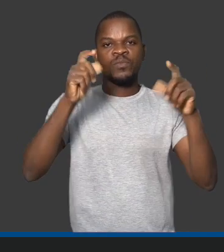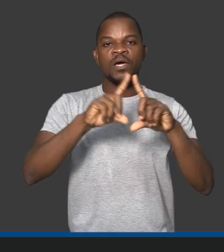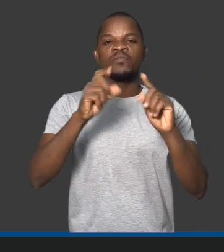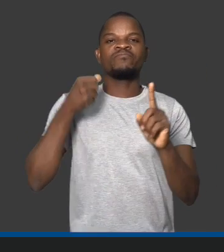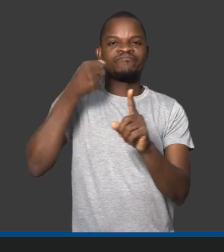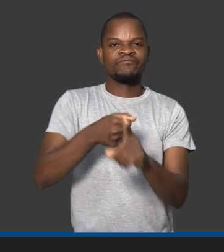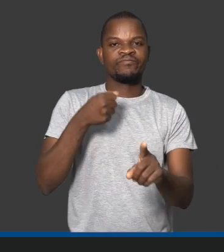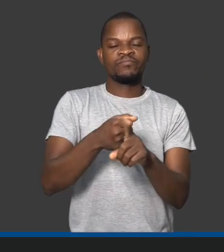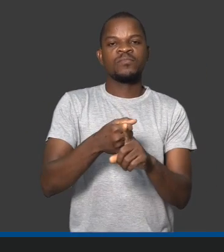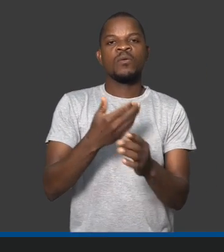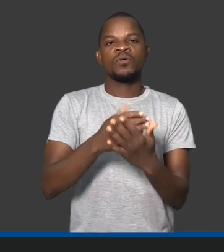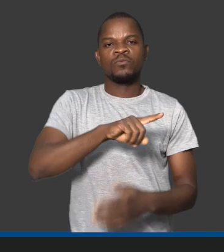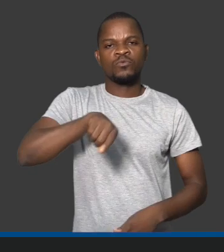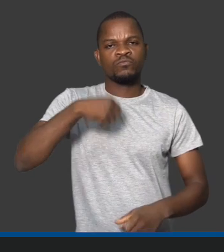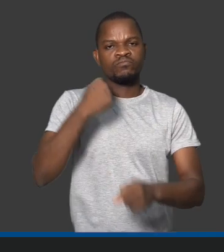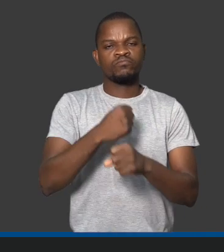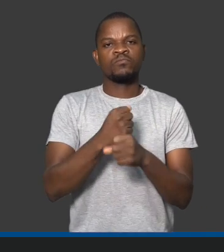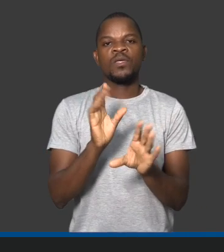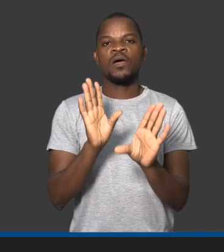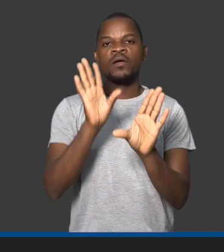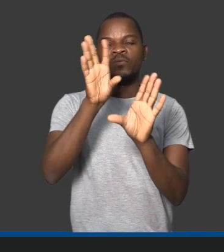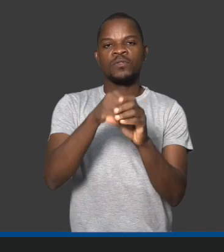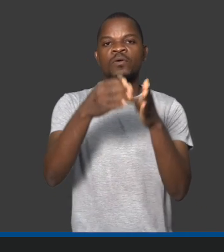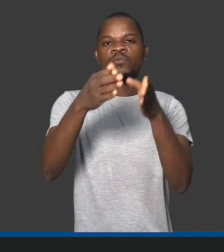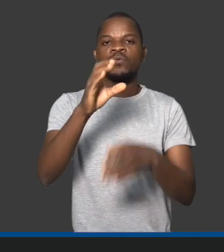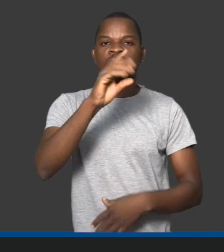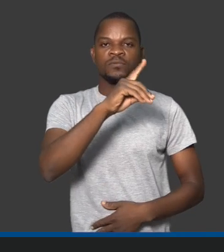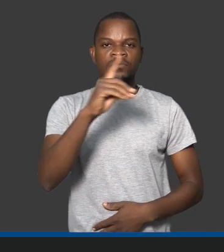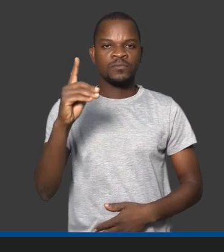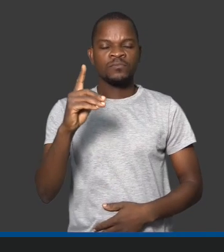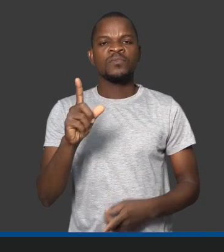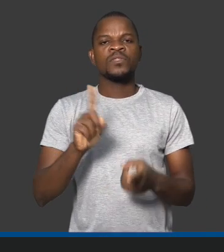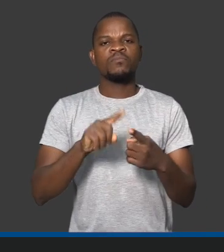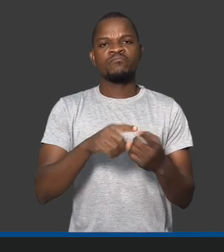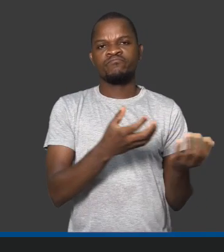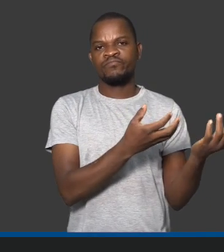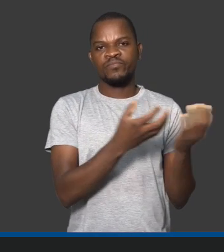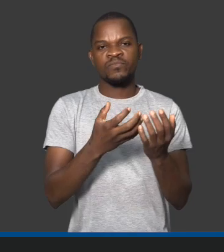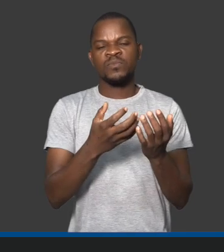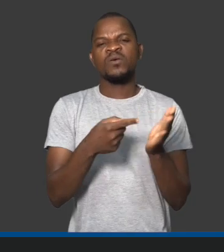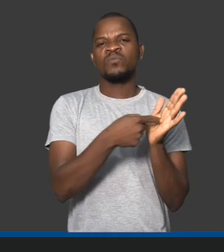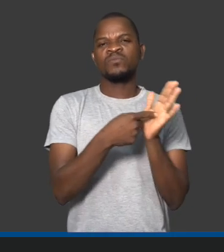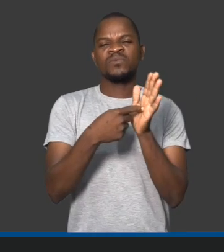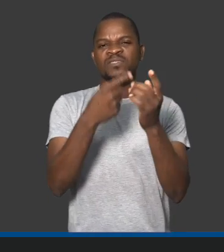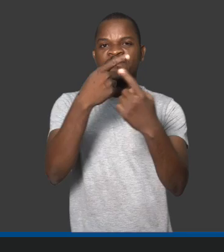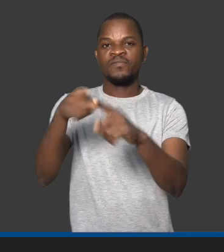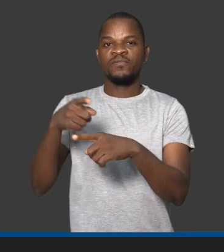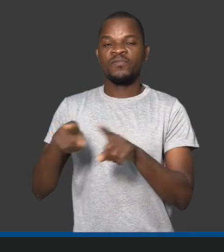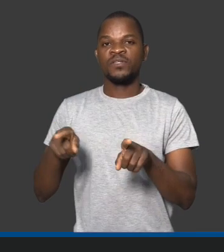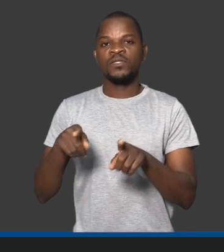modelos models é realmente, realmente importante. E eu realmente acho que isso não é um projeto. Nós não podemos